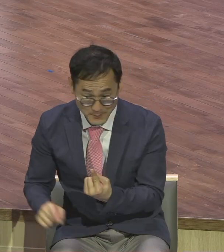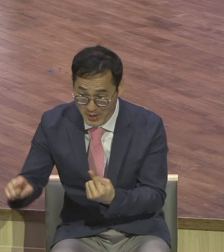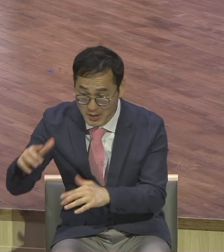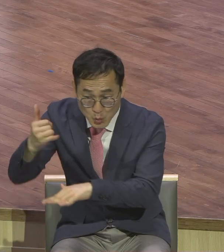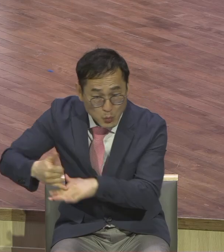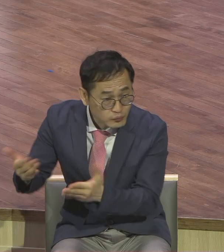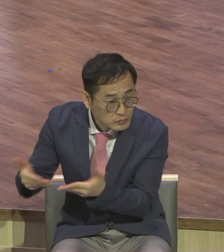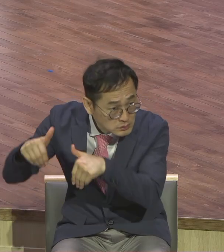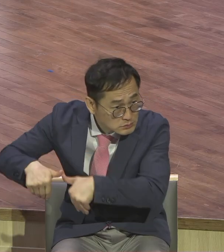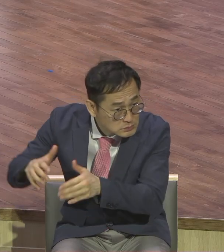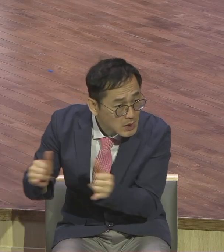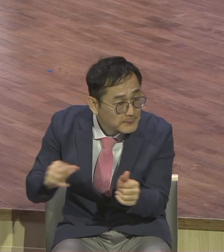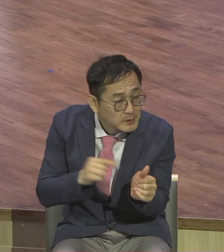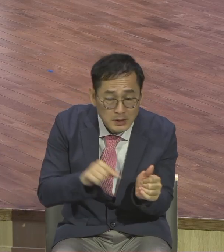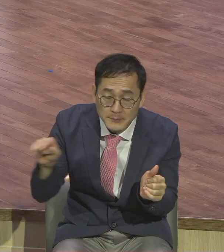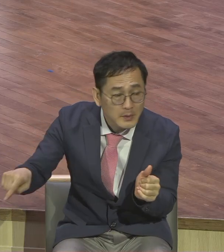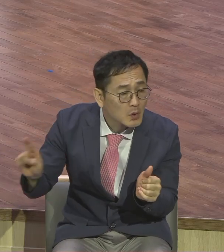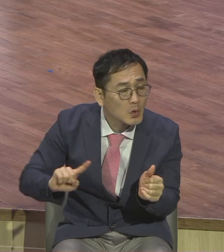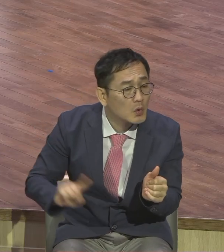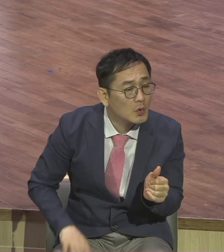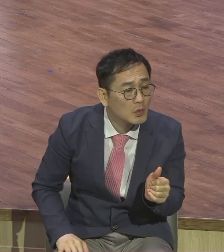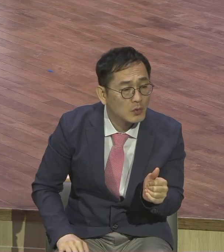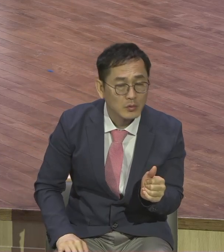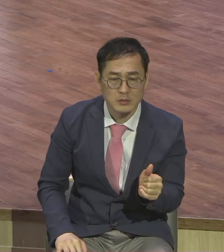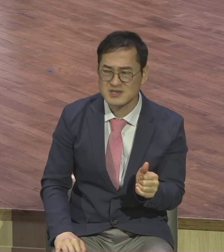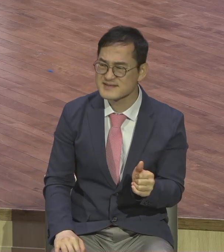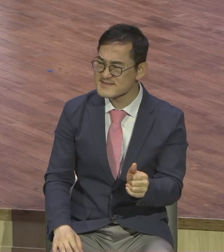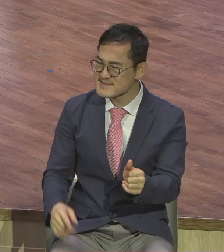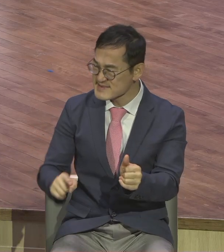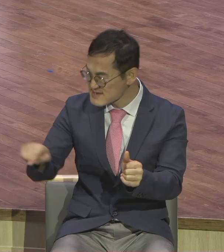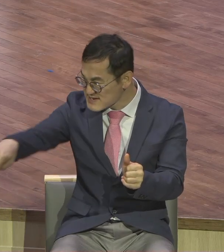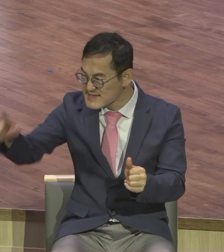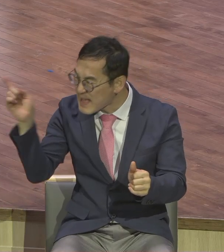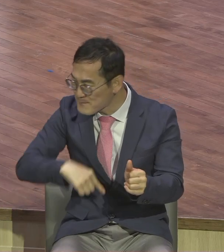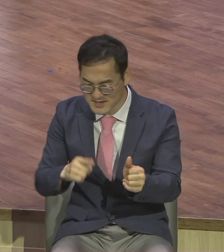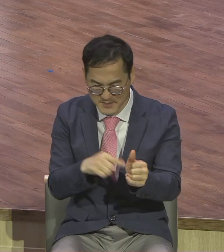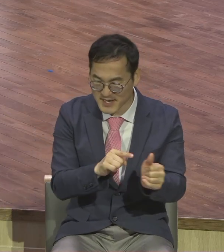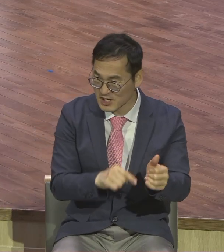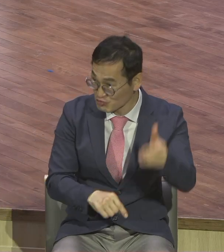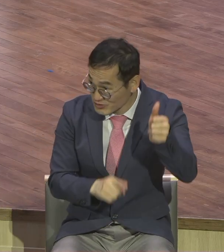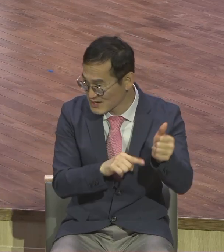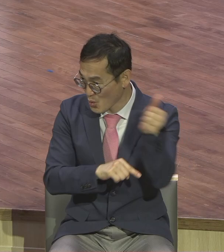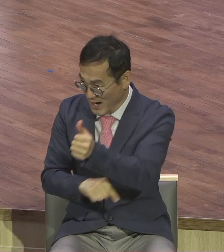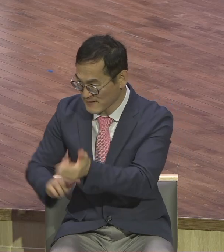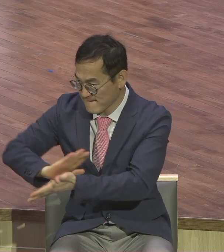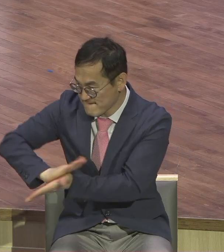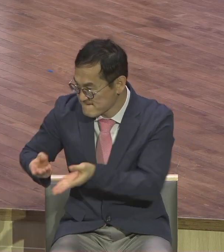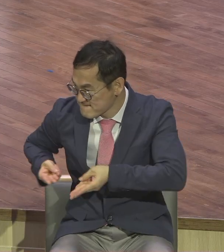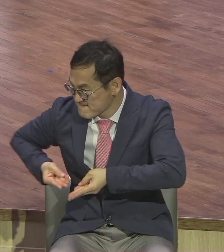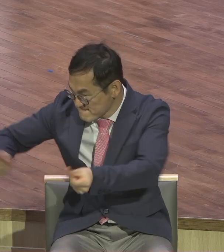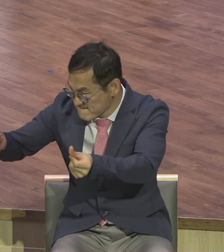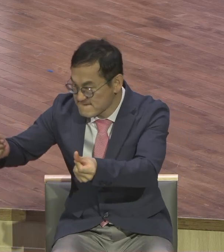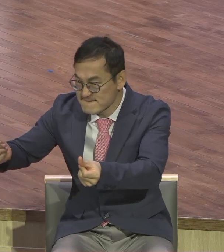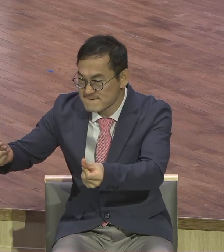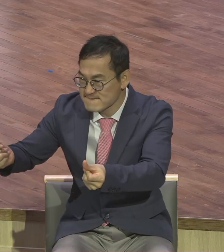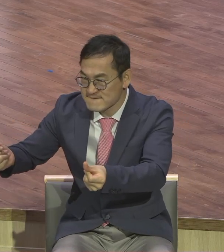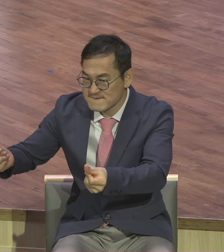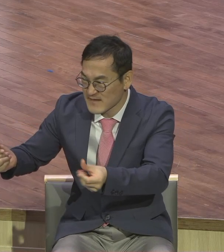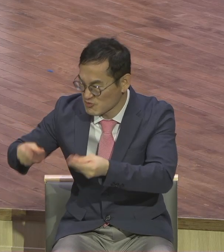그러자 유대 당연히 악한 농부를 전멸하고 그 보도원을 제때의 열매를 맺어